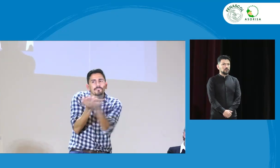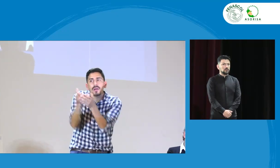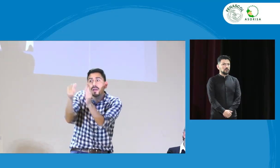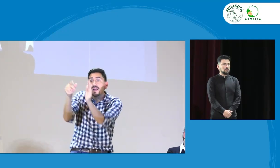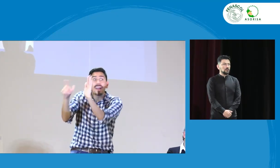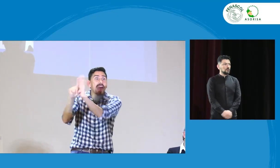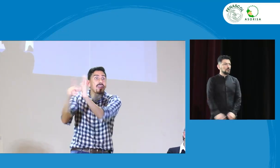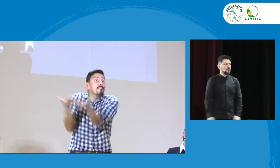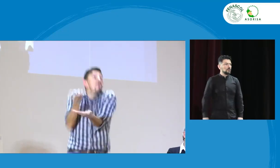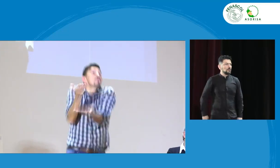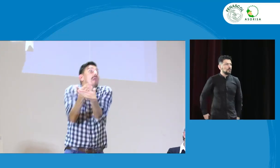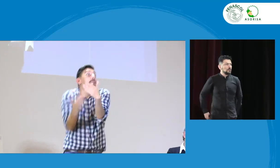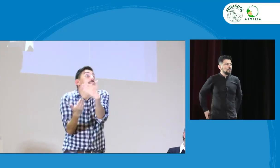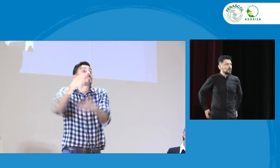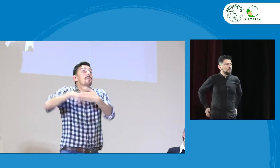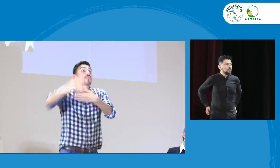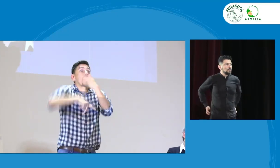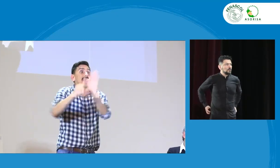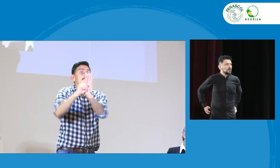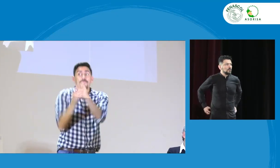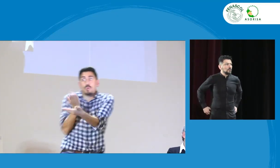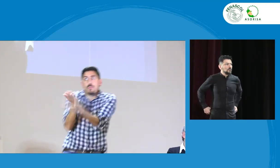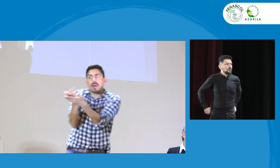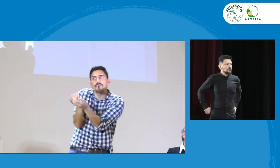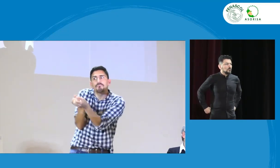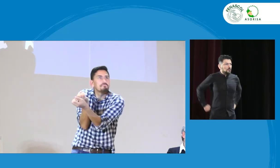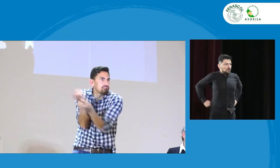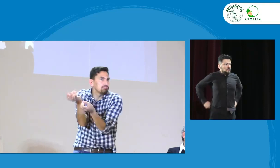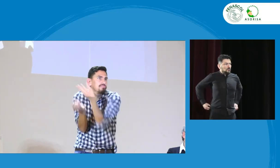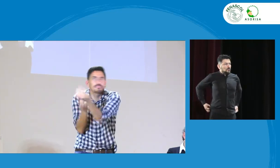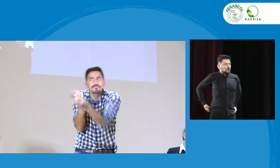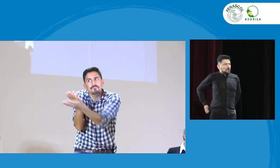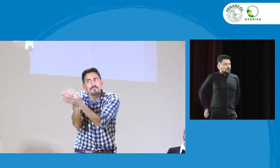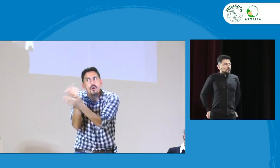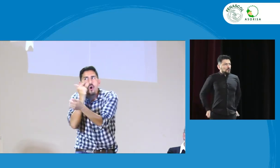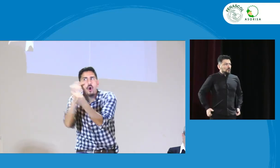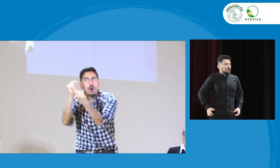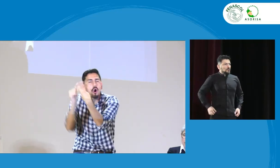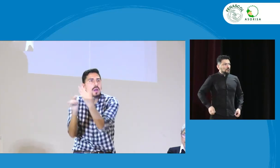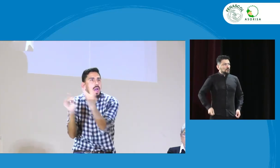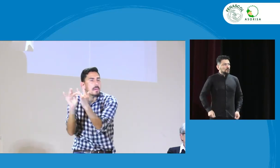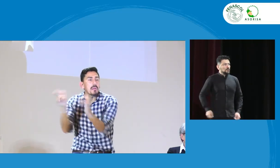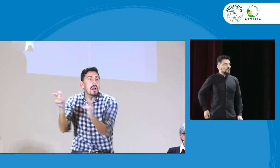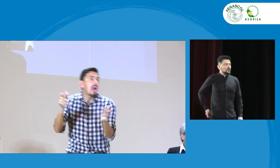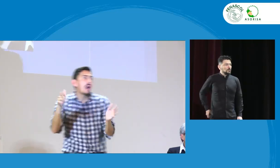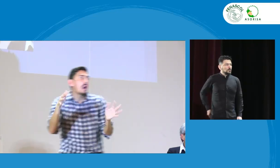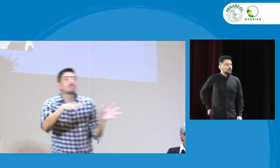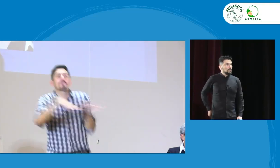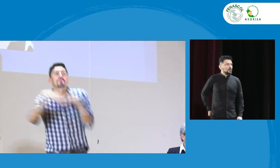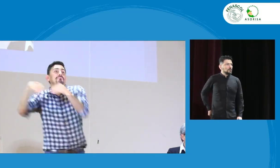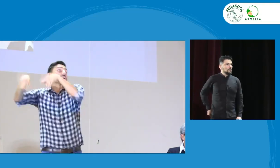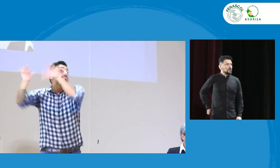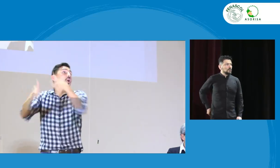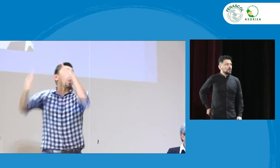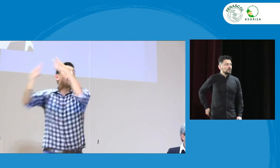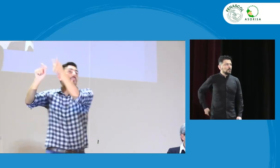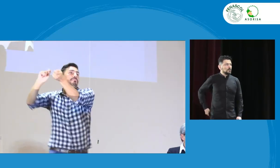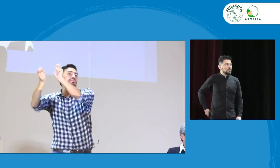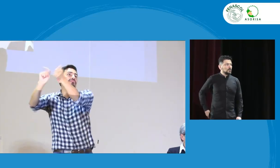que están allí y entonces pues obviamente se hacen estas sugerencias y ya se da